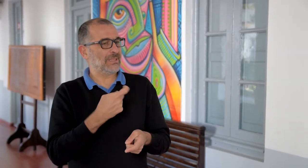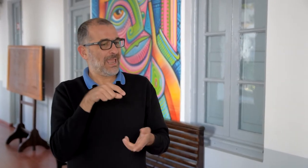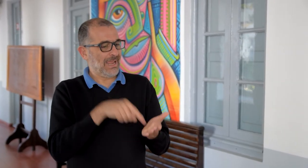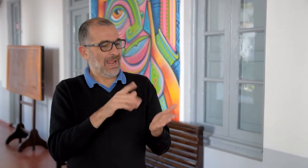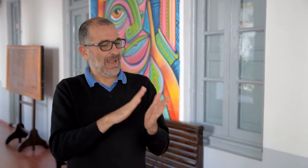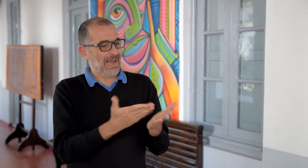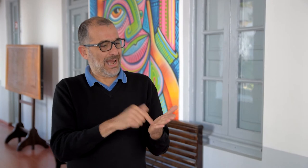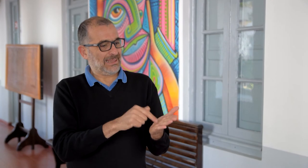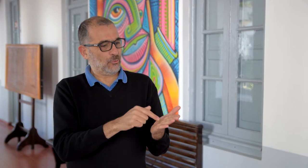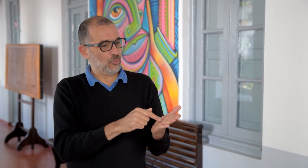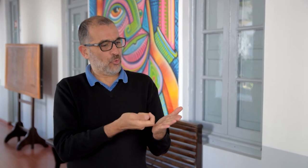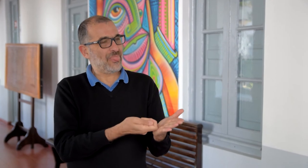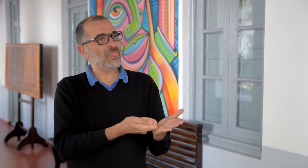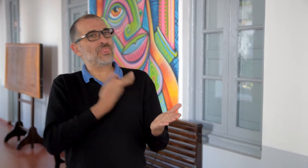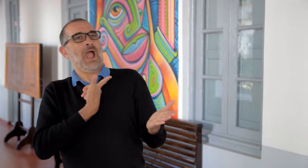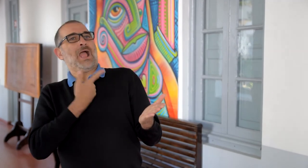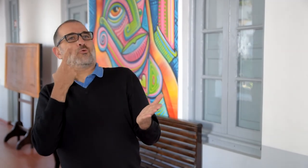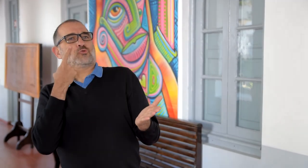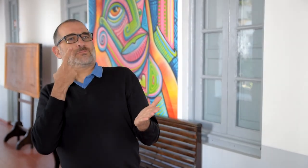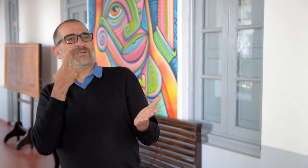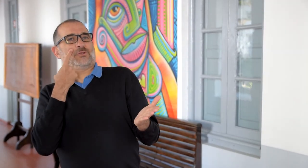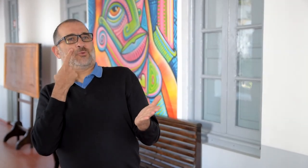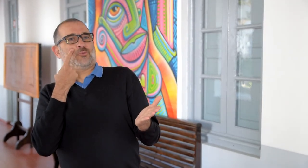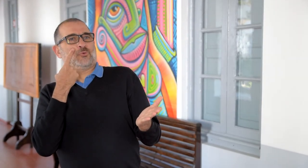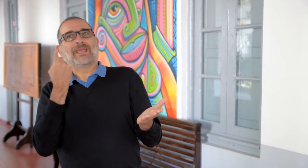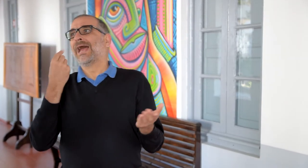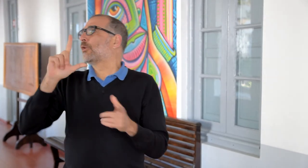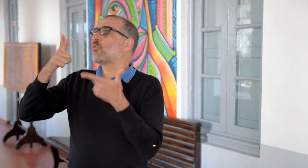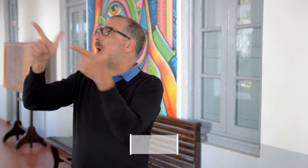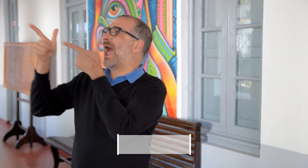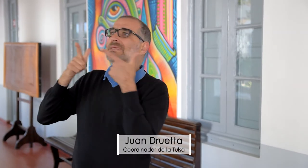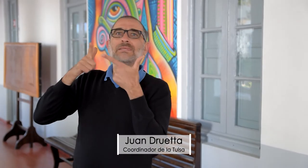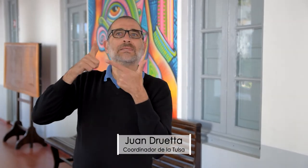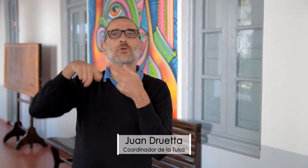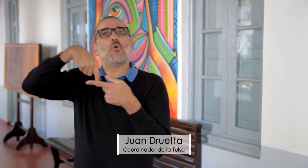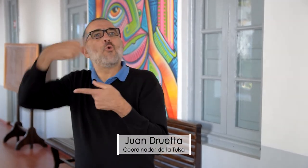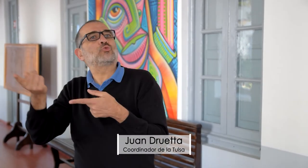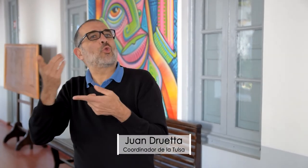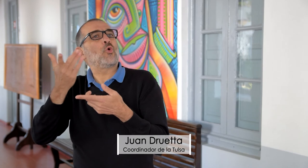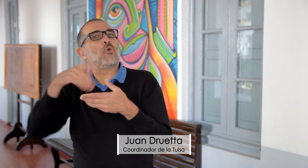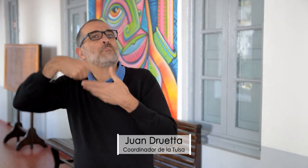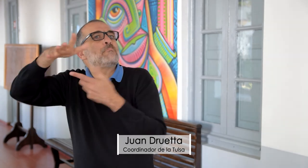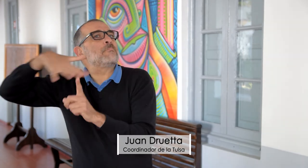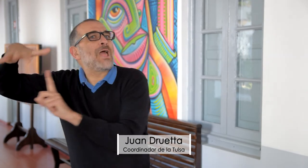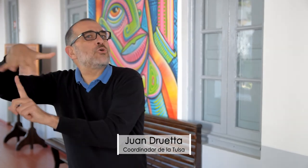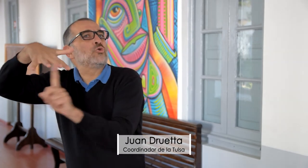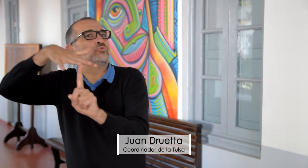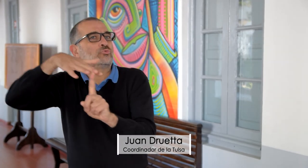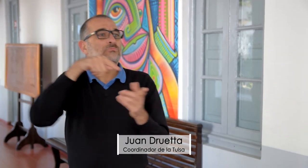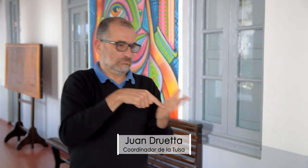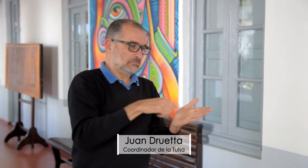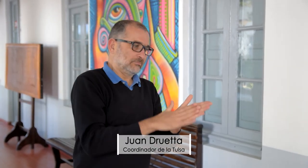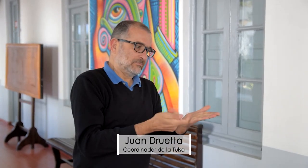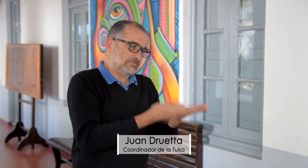se están dando cuenta que la literatura te da conocimiento. Que no están en otros espacios,